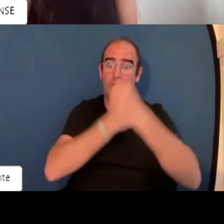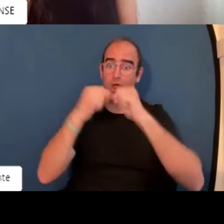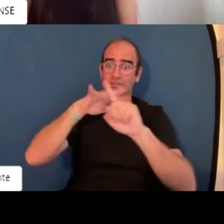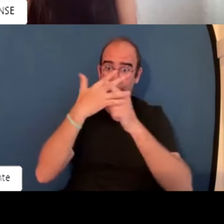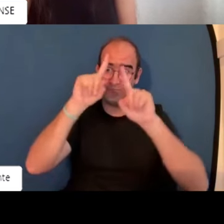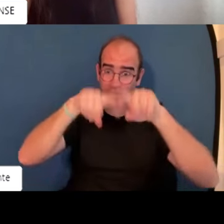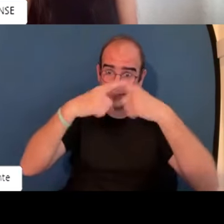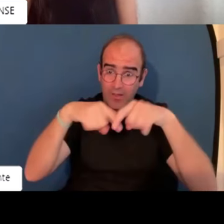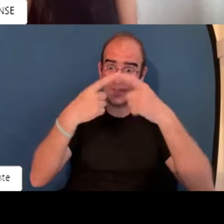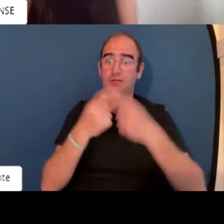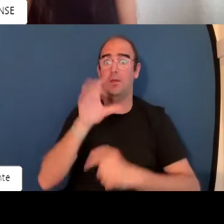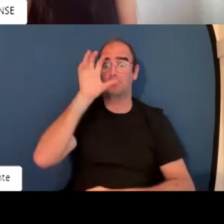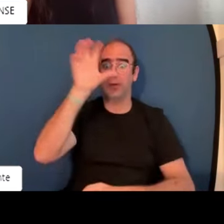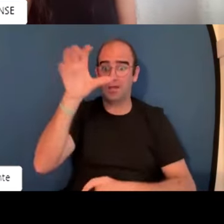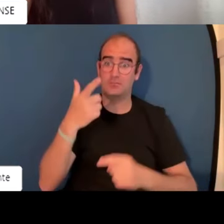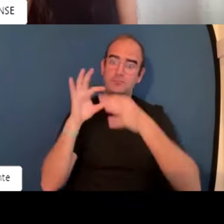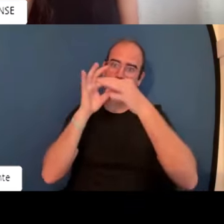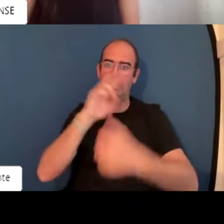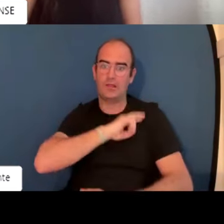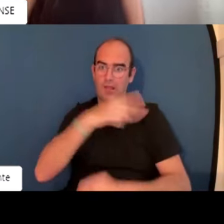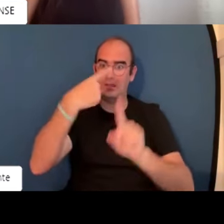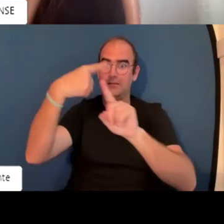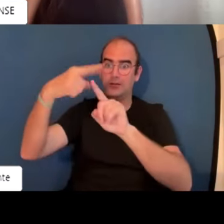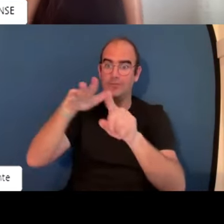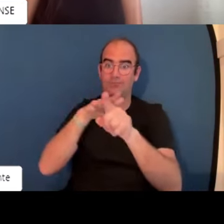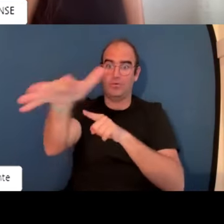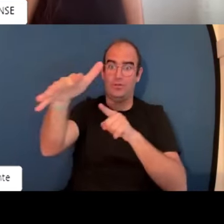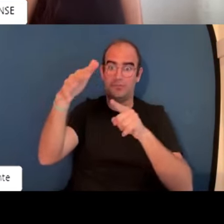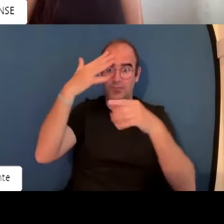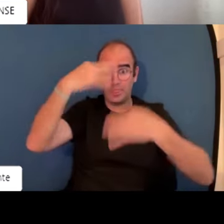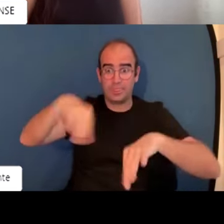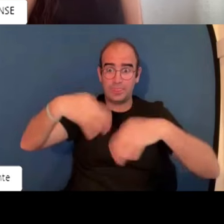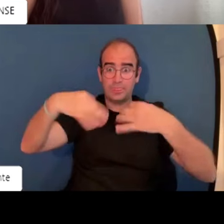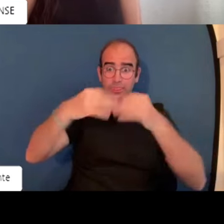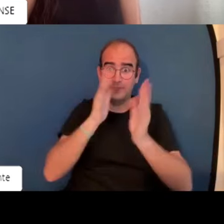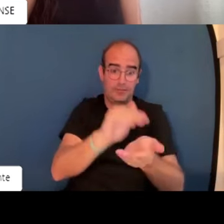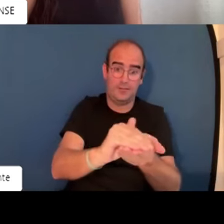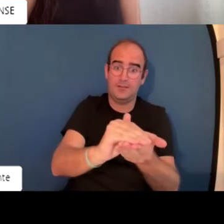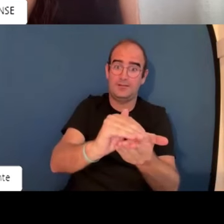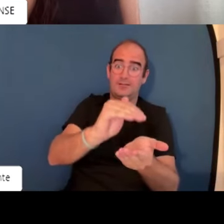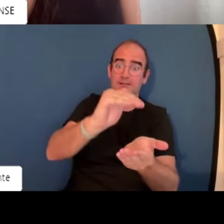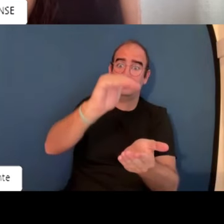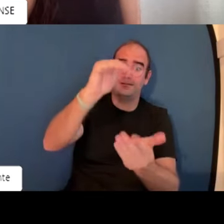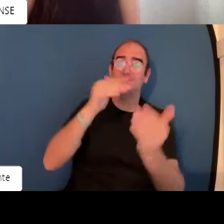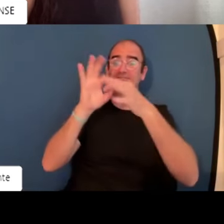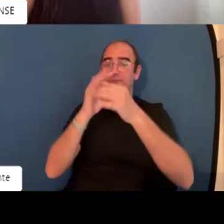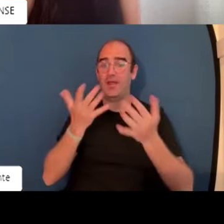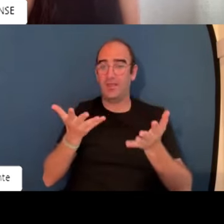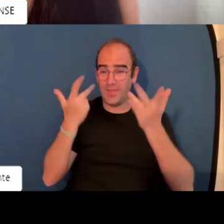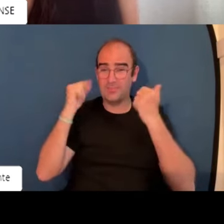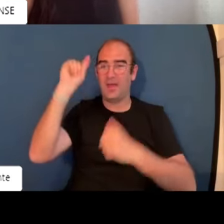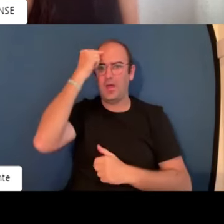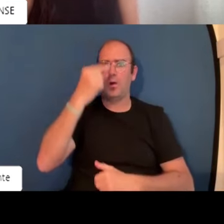aprendas, de la educación que hayas recibido, de la situación socioeconómica que tenga tu familia, de la situación religiosa. Muchas veces esas